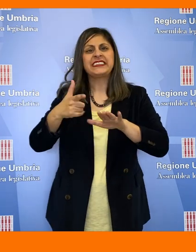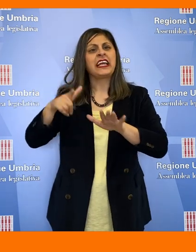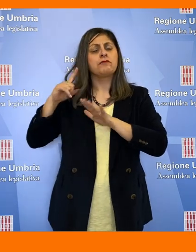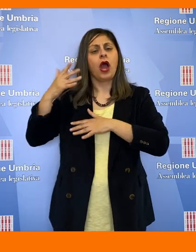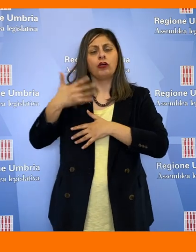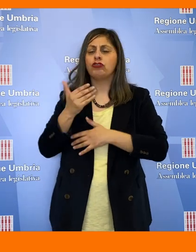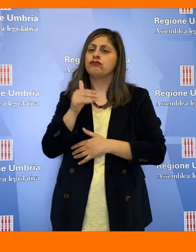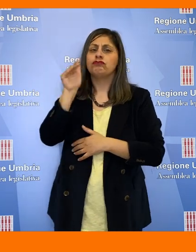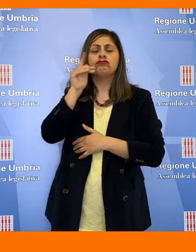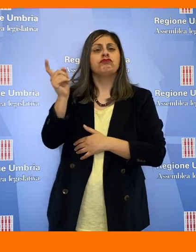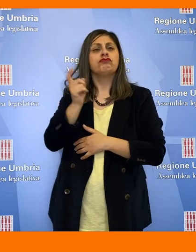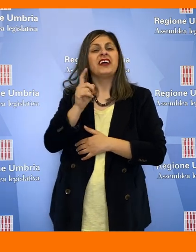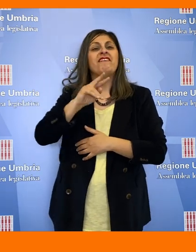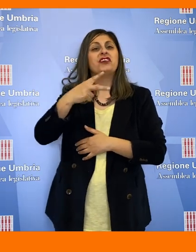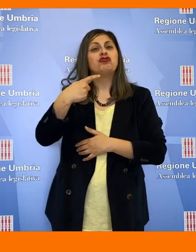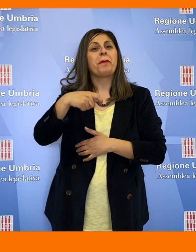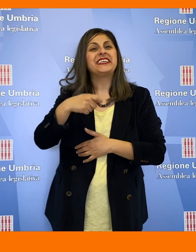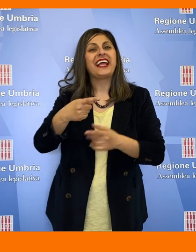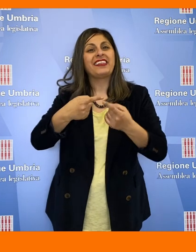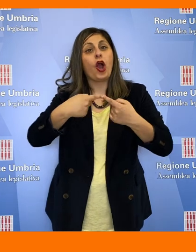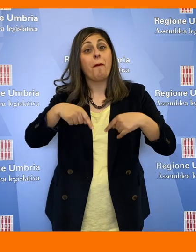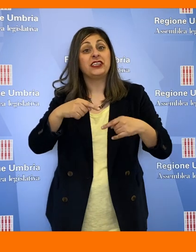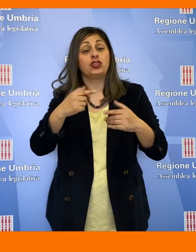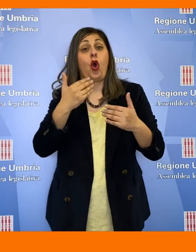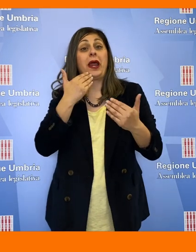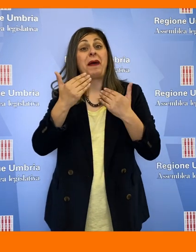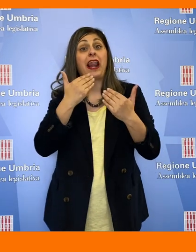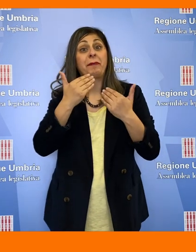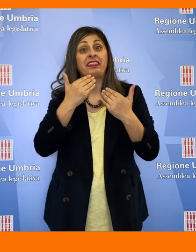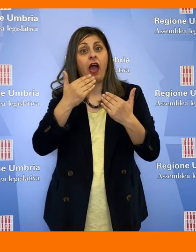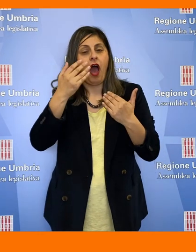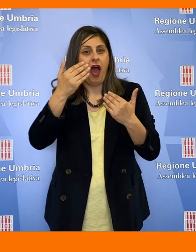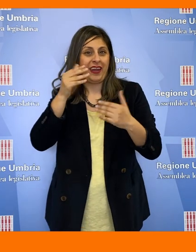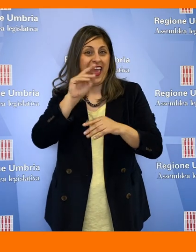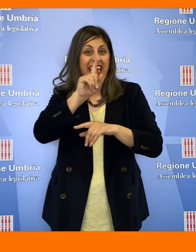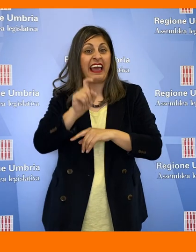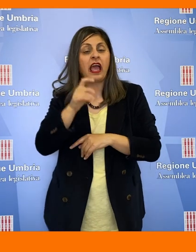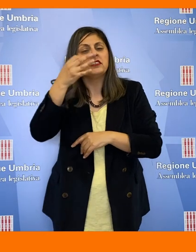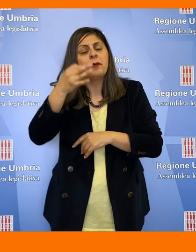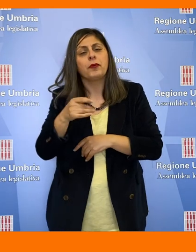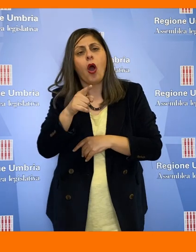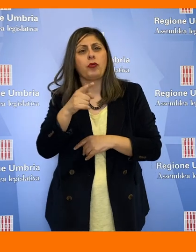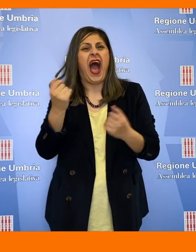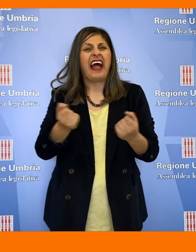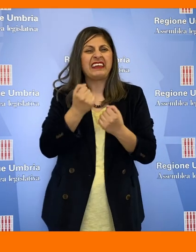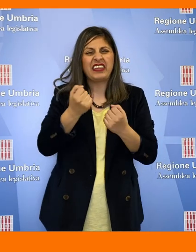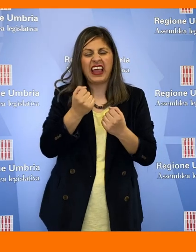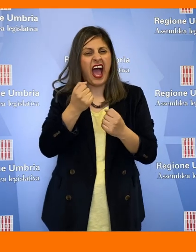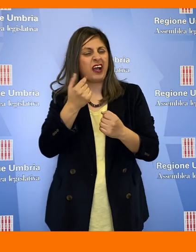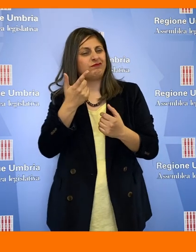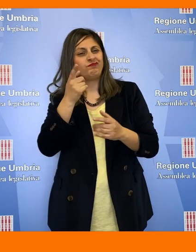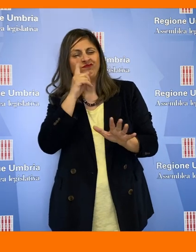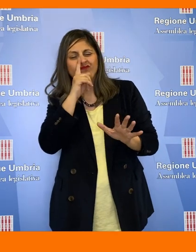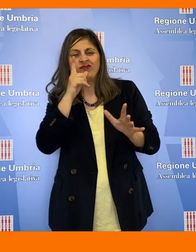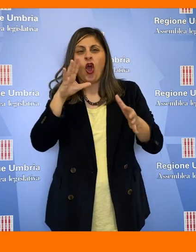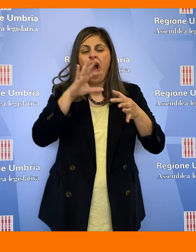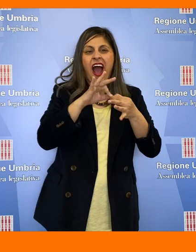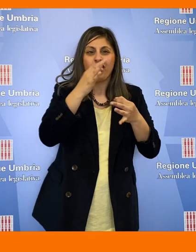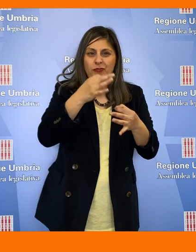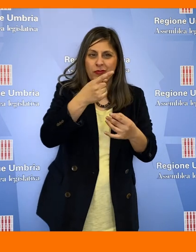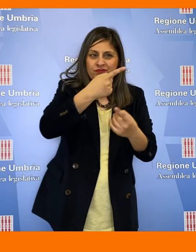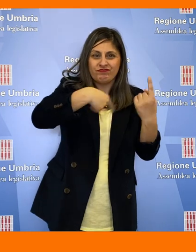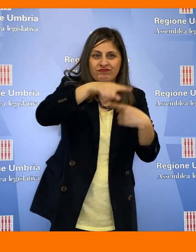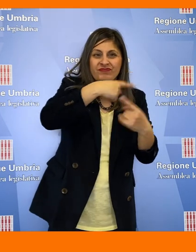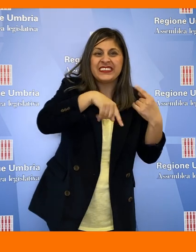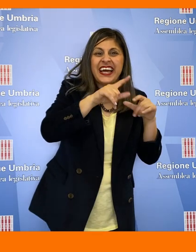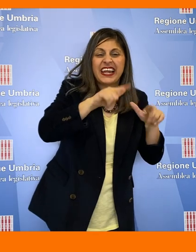nelle passate settimane il vicepresidente della commissione parlamentare d'inchiesta sulle attività illecite connesse al ciclo dei rifiuti e su